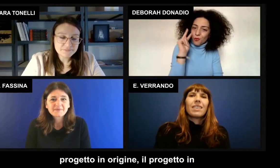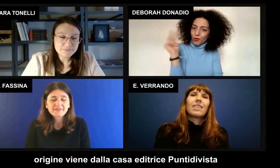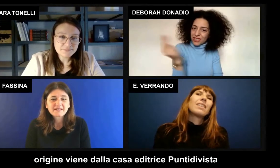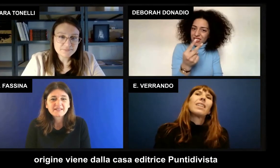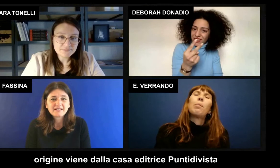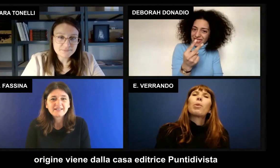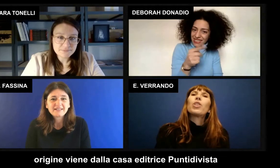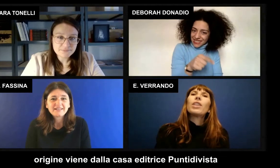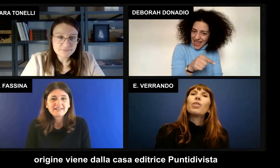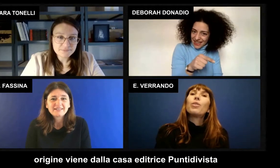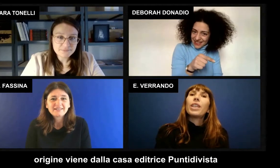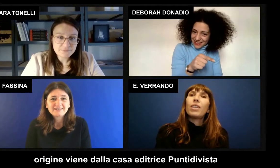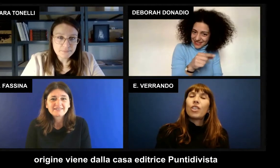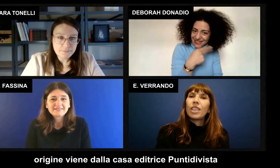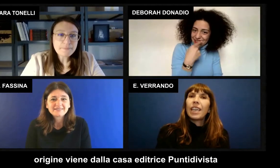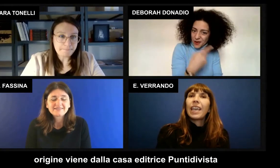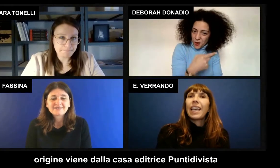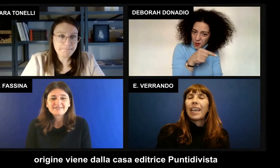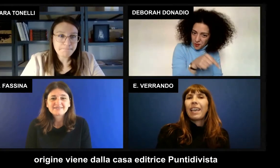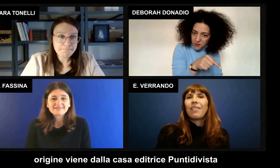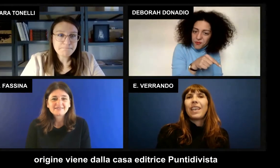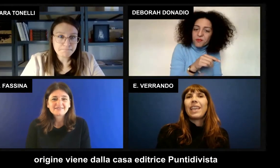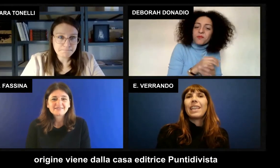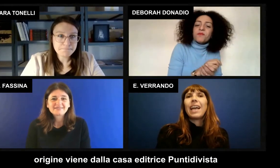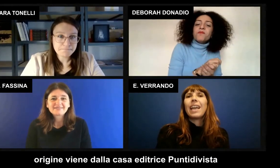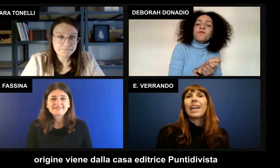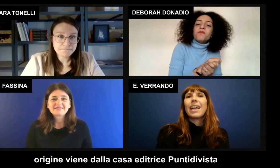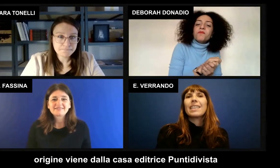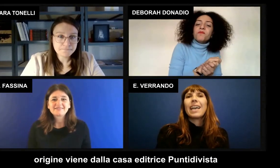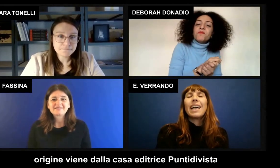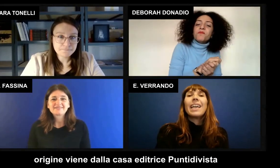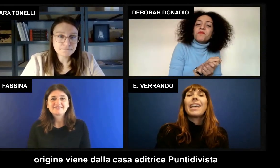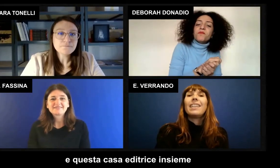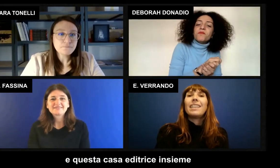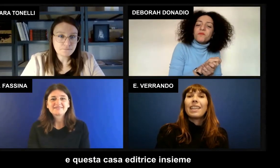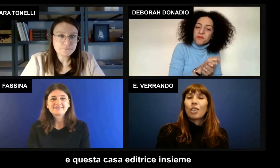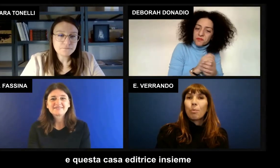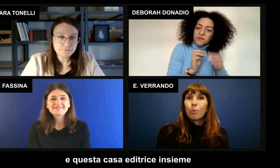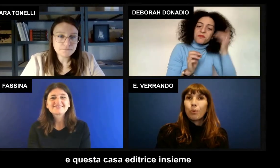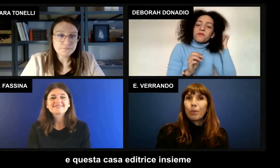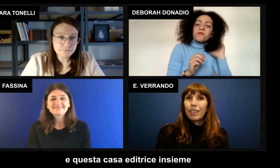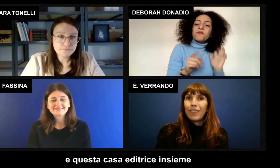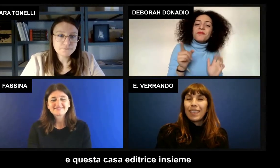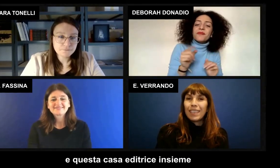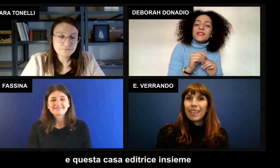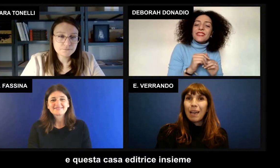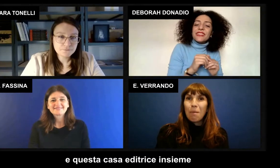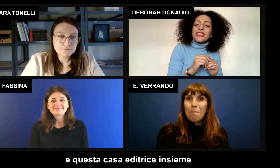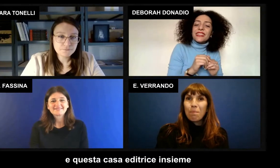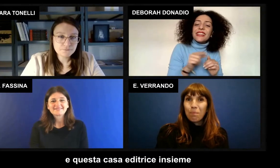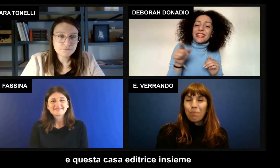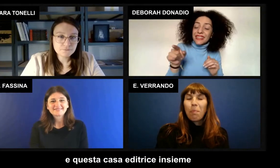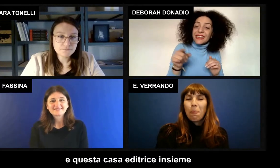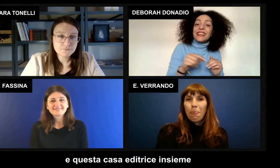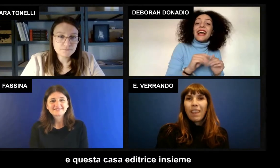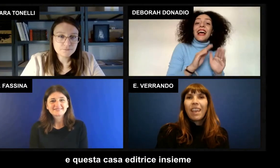il progetto in origine viene dalla casa editrice punto di vista